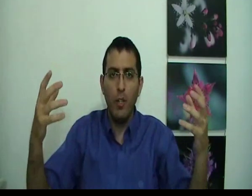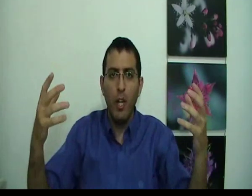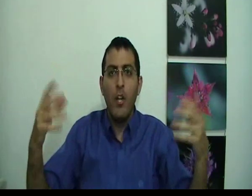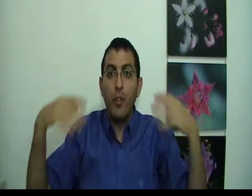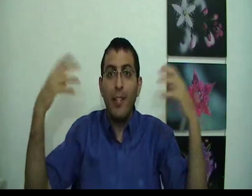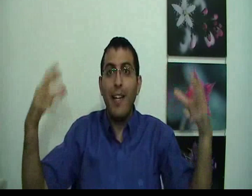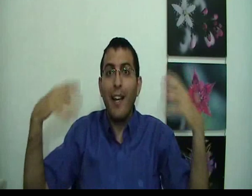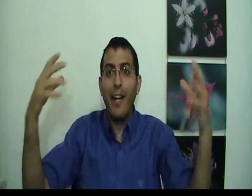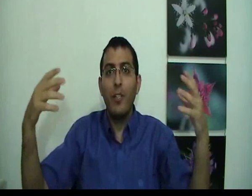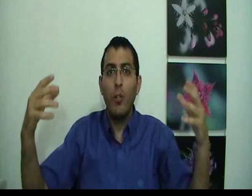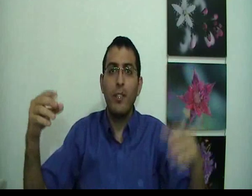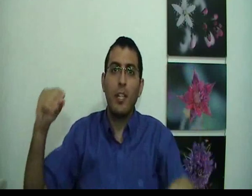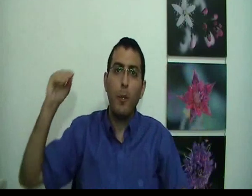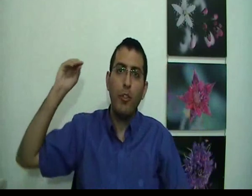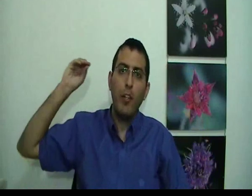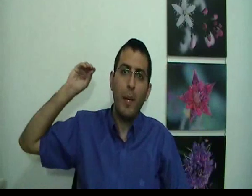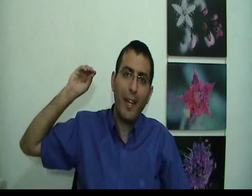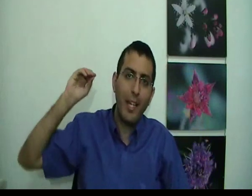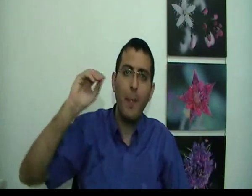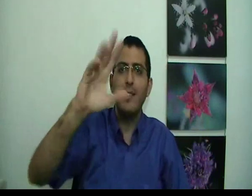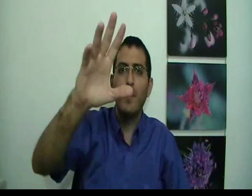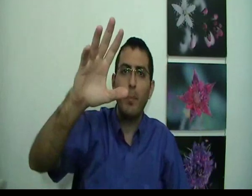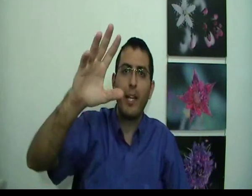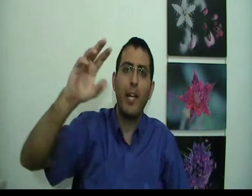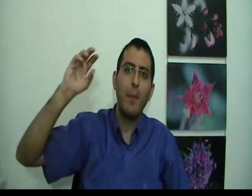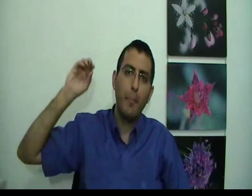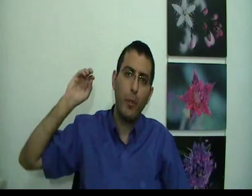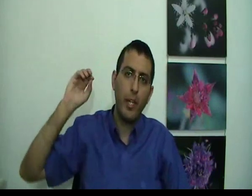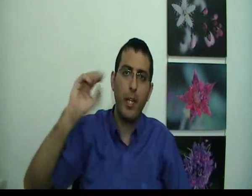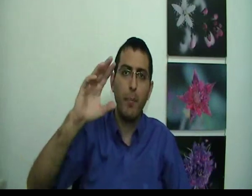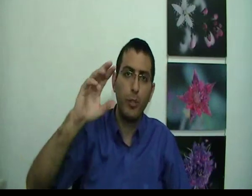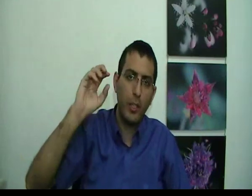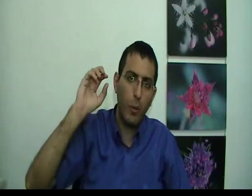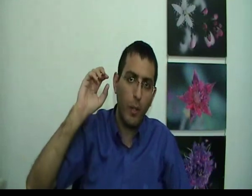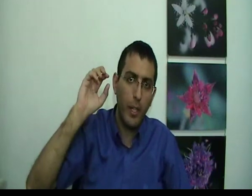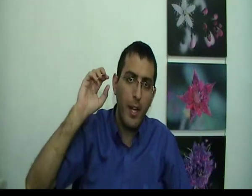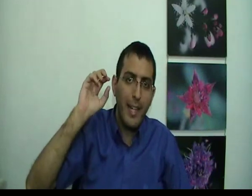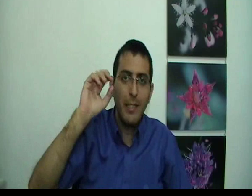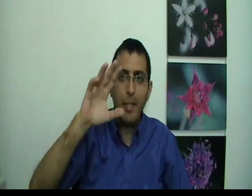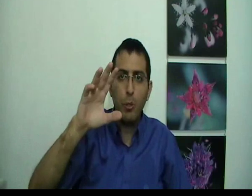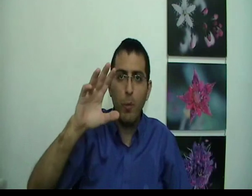של תהליך אחר גדול יותר זה כמו שיש מקרינים עם פרוז'קטור איזה משהו